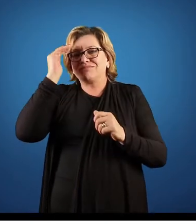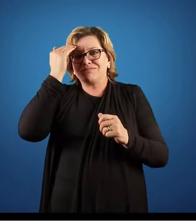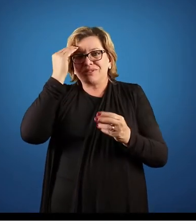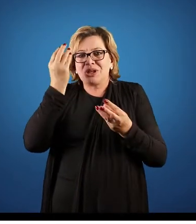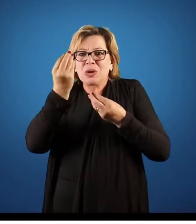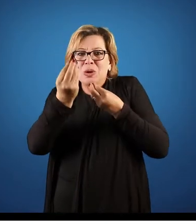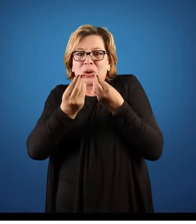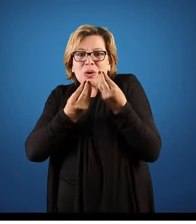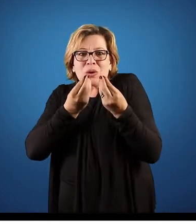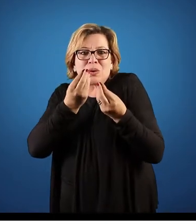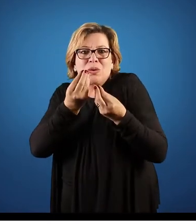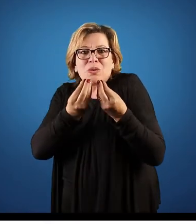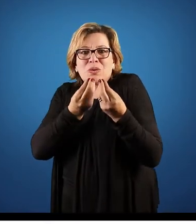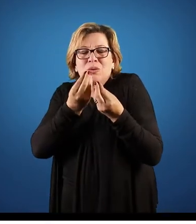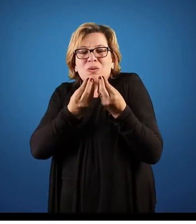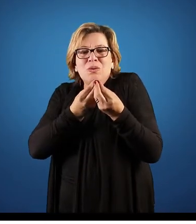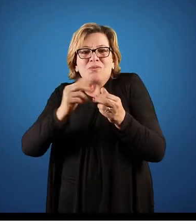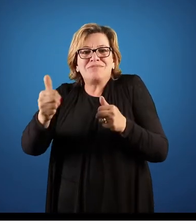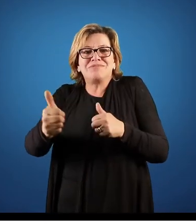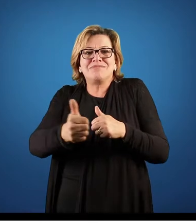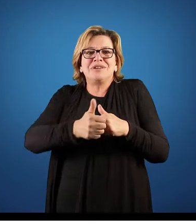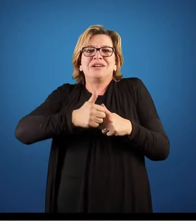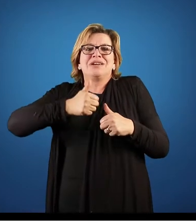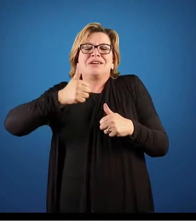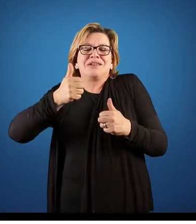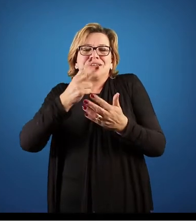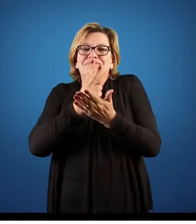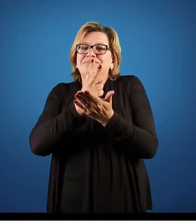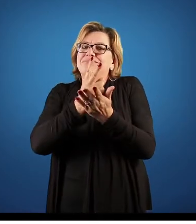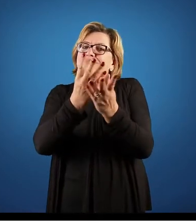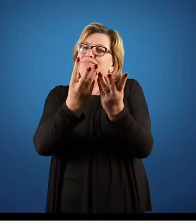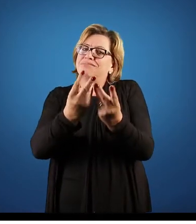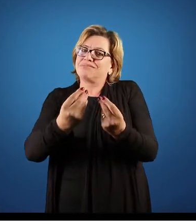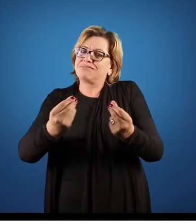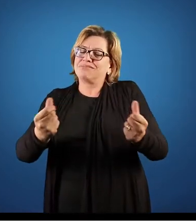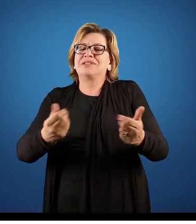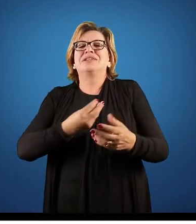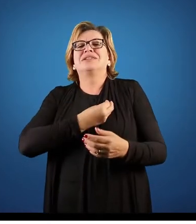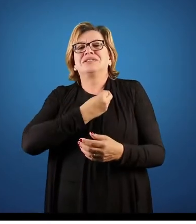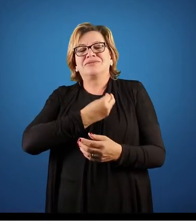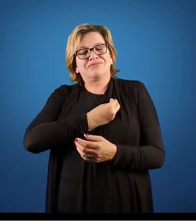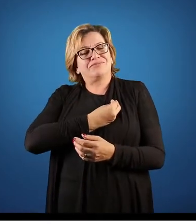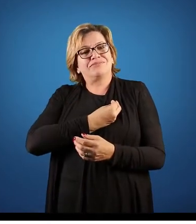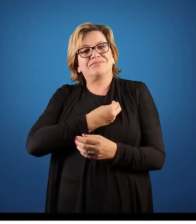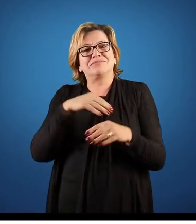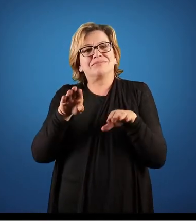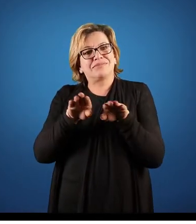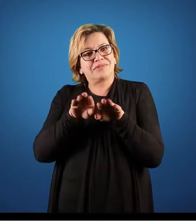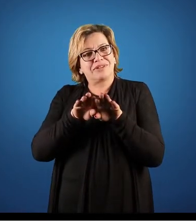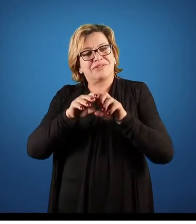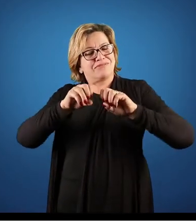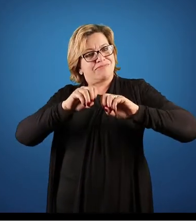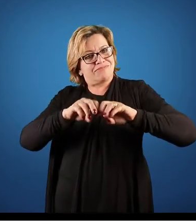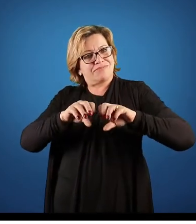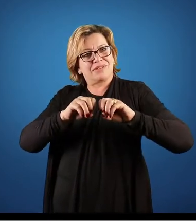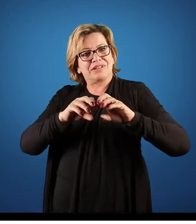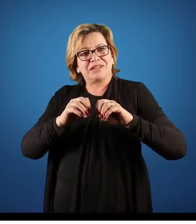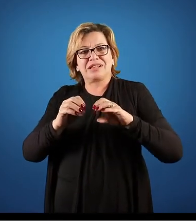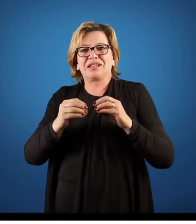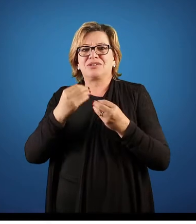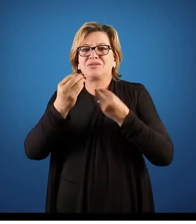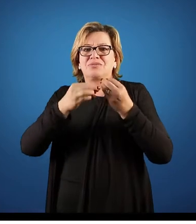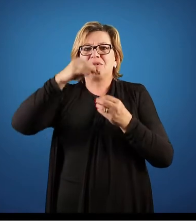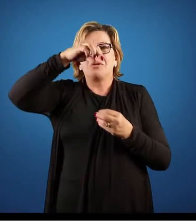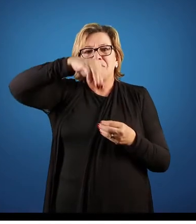procurar meios que façam melhorar essa qualidade de vida. Também vai ser trabalhado a questão das organizações, ela é